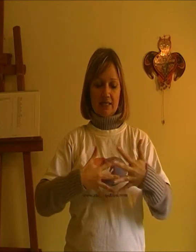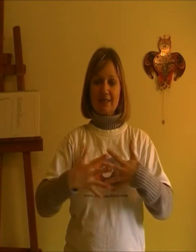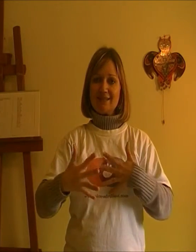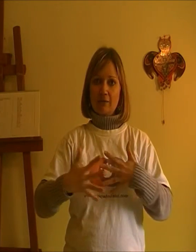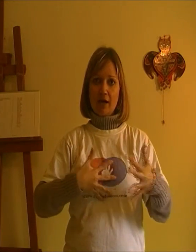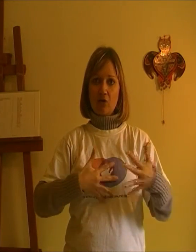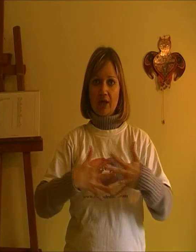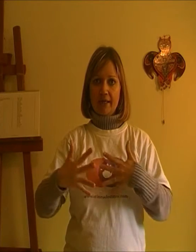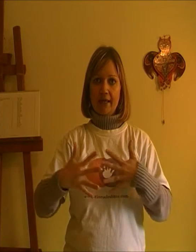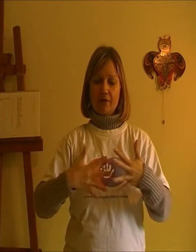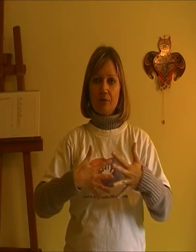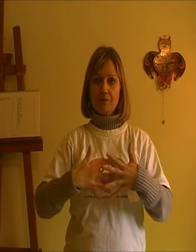gris, entre el blanco y el negro.